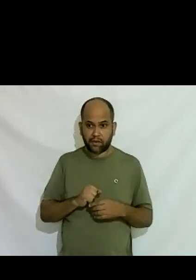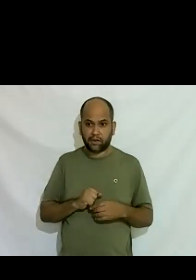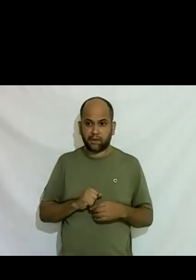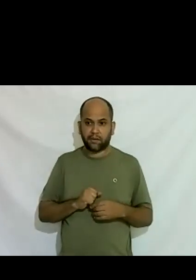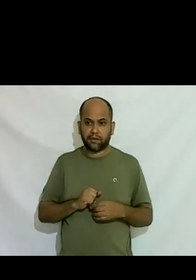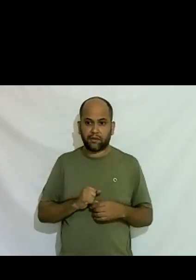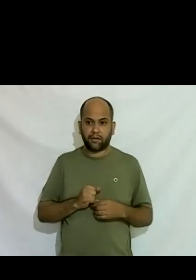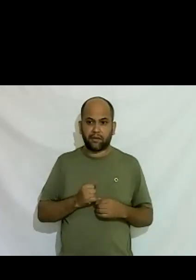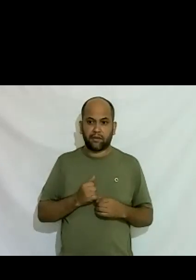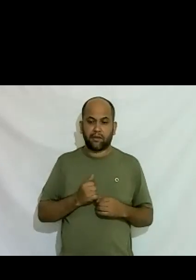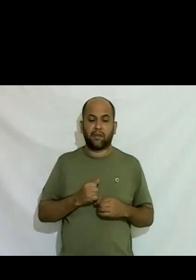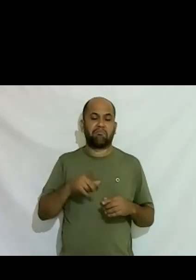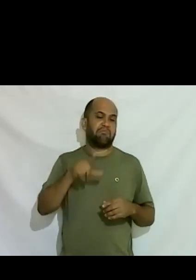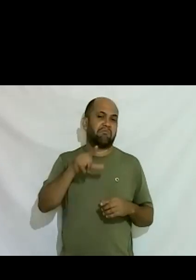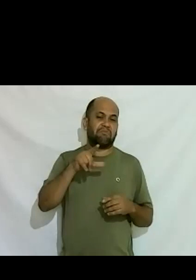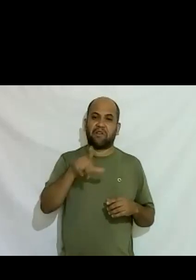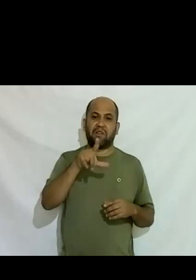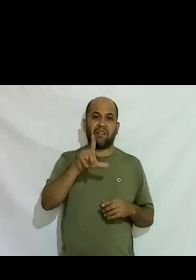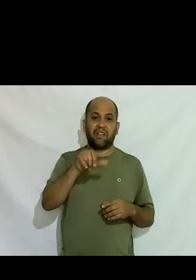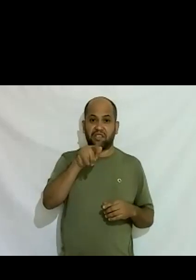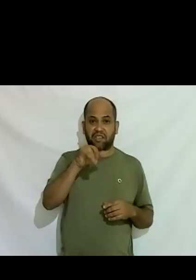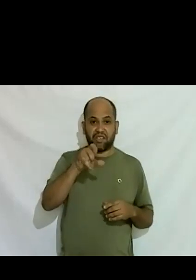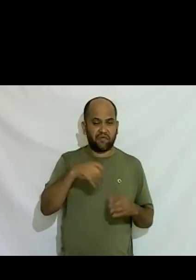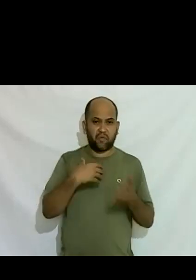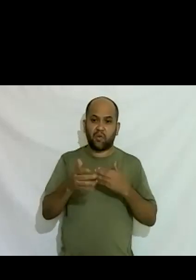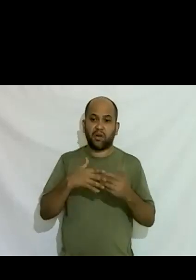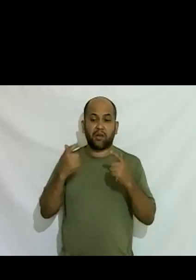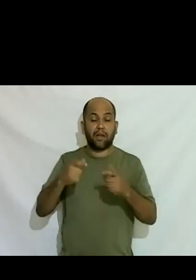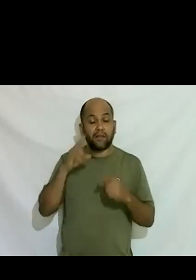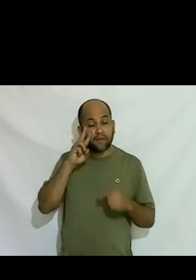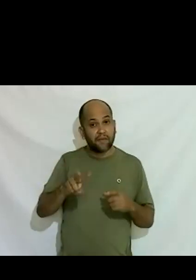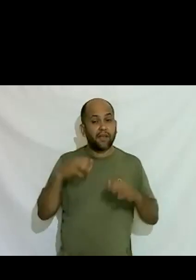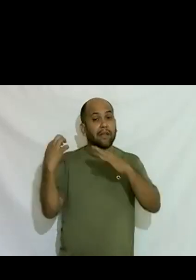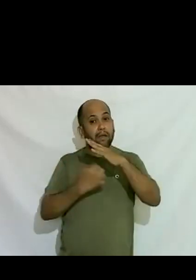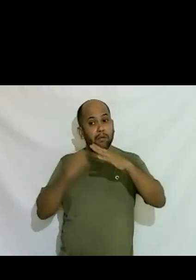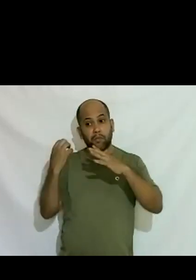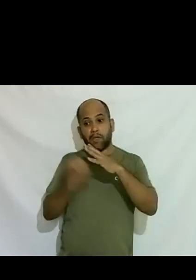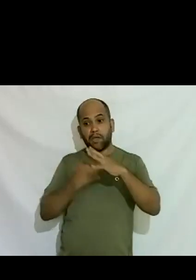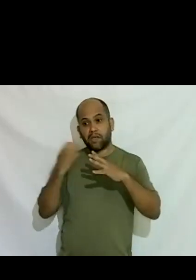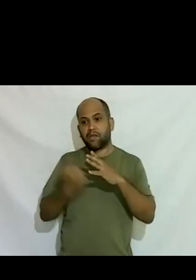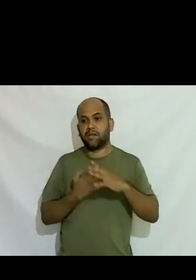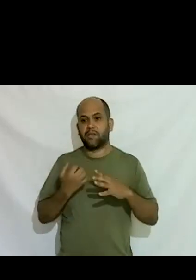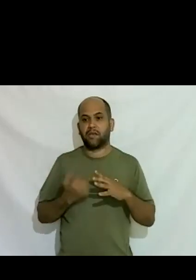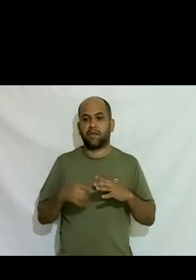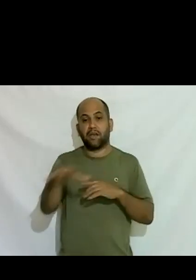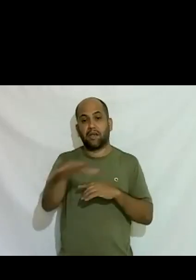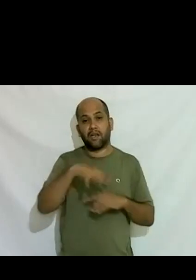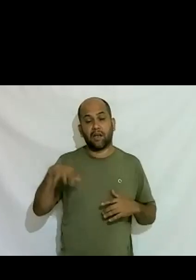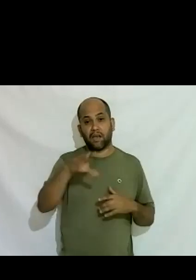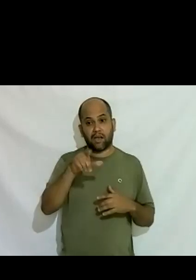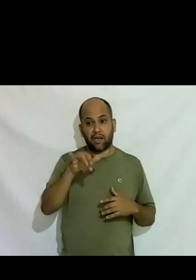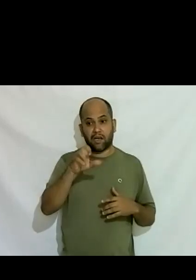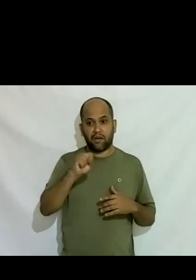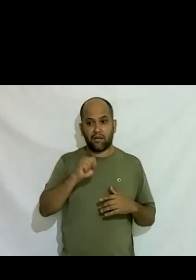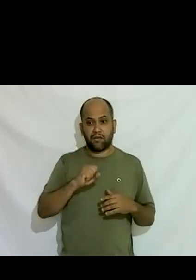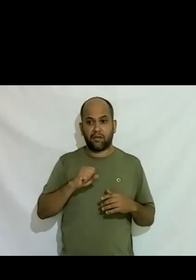executivo ou legislativo de qualquer município se você olhar nas empresas do meio dos cargos vai subindo no meio